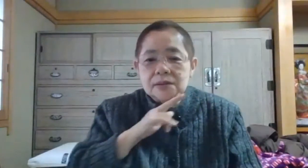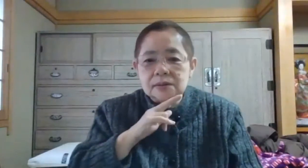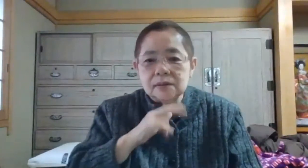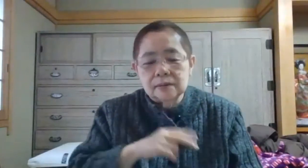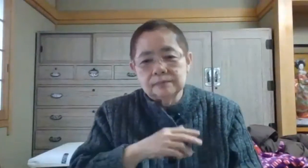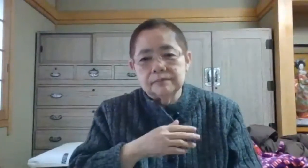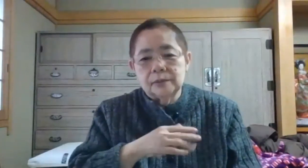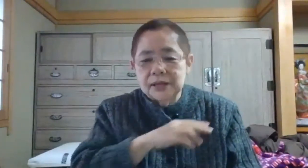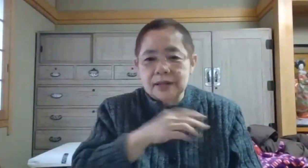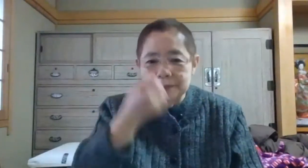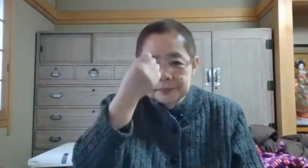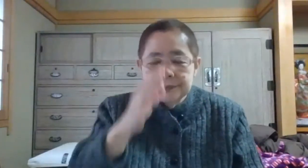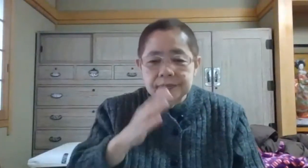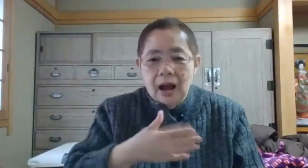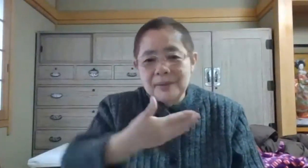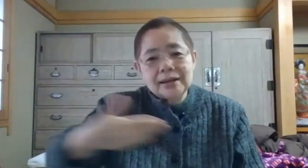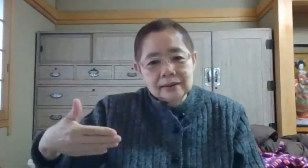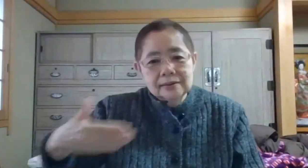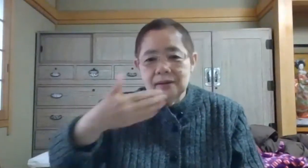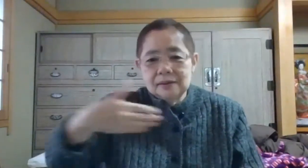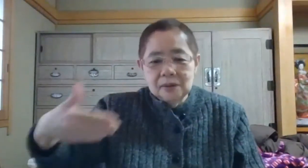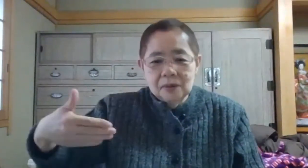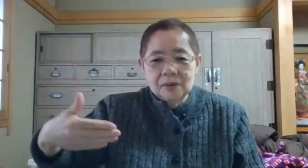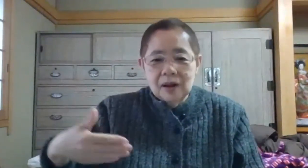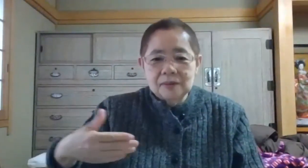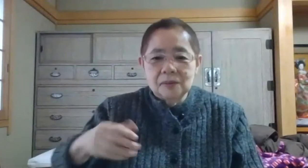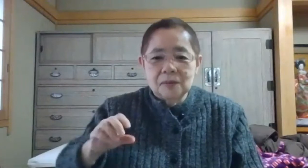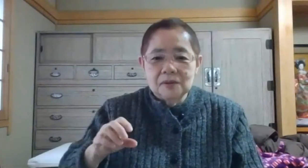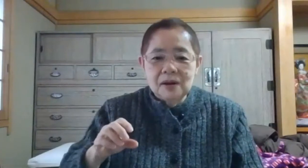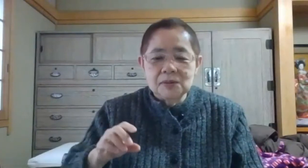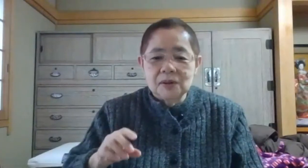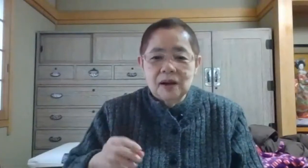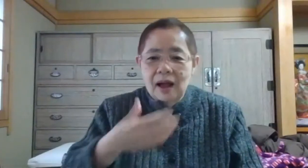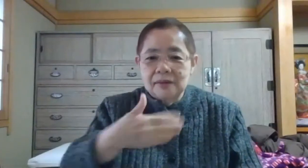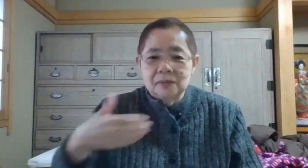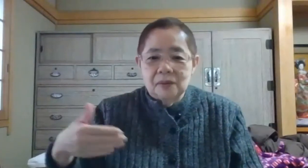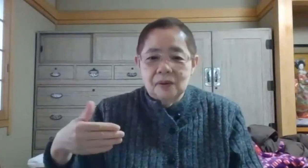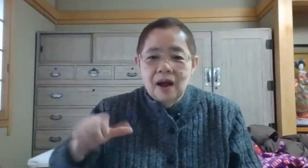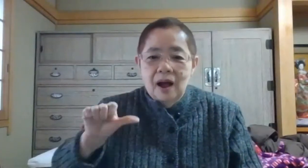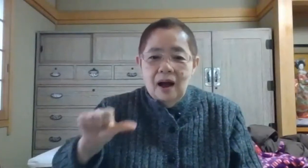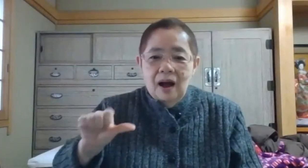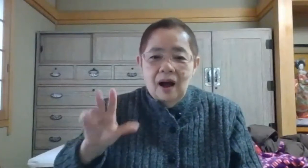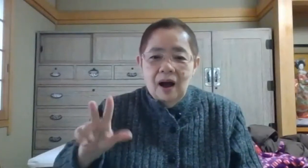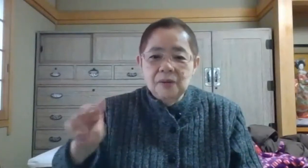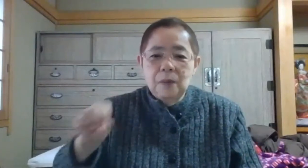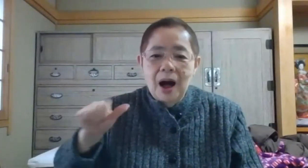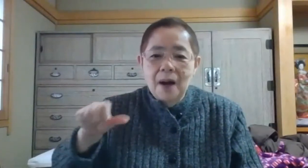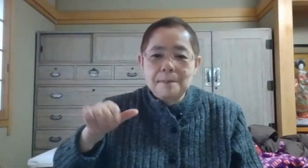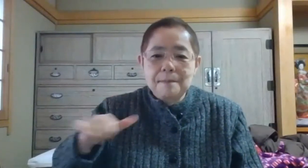スごめんなさいアメリカのあのいわゆるあのアルファベ